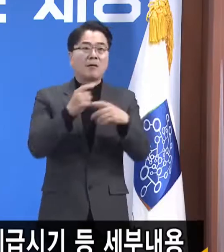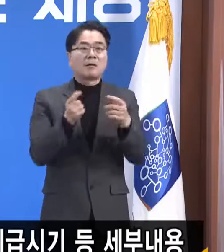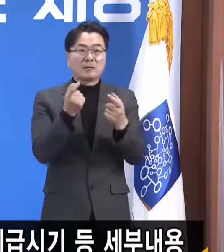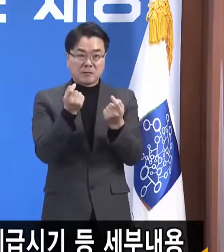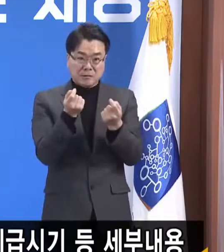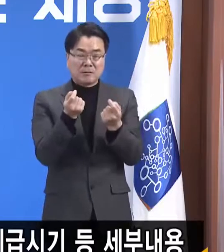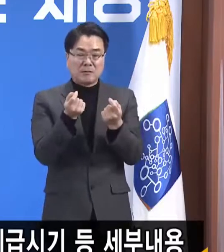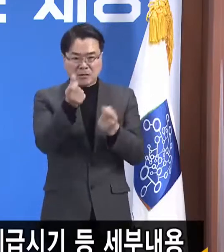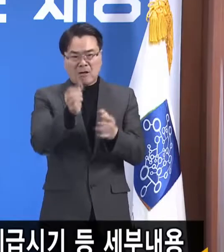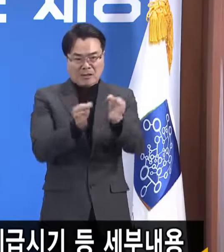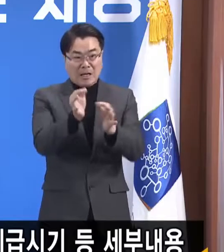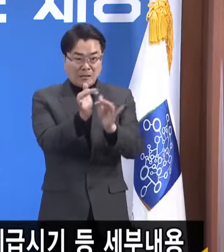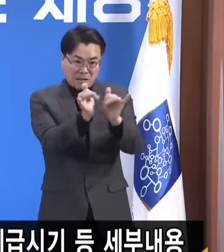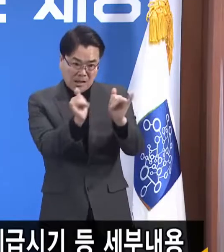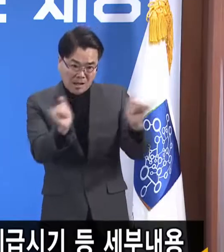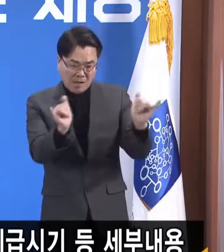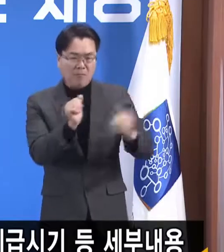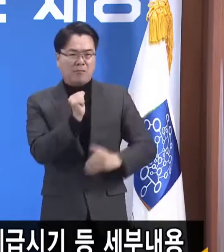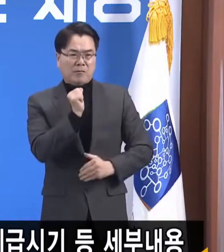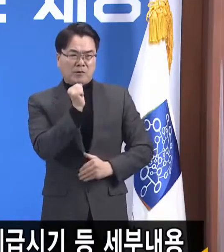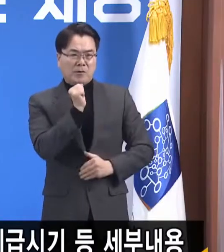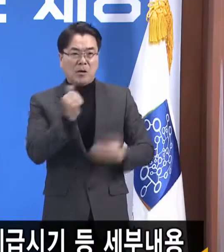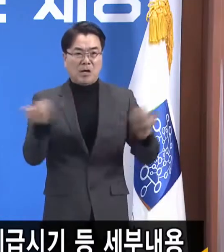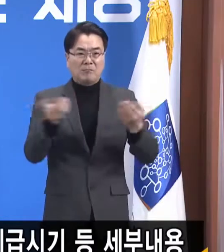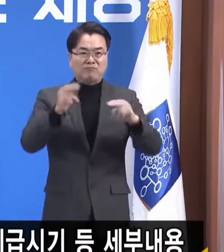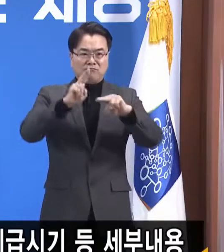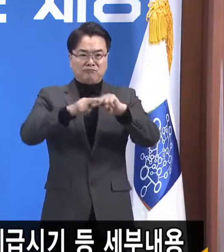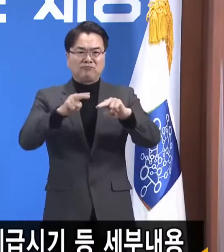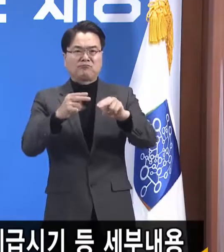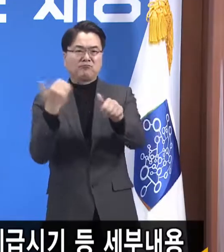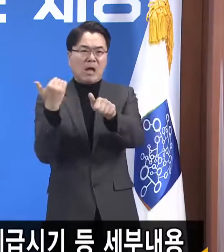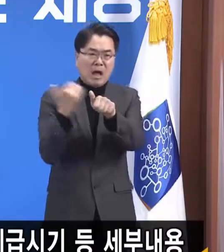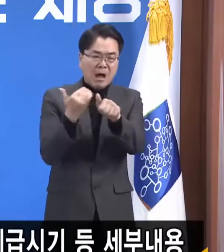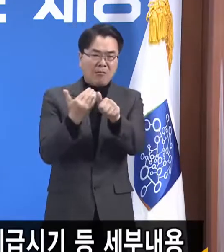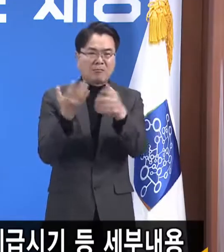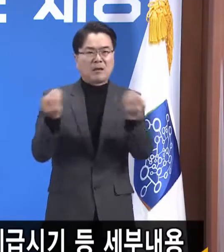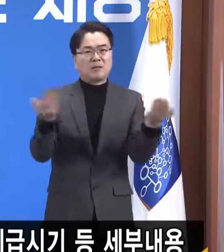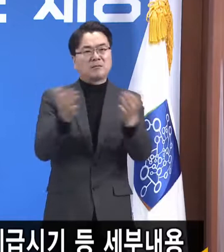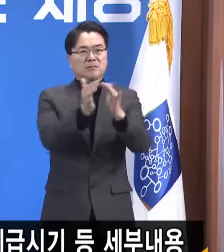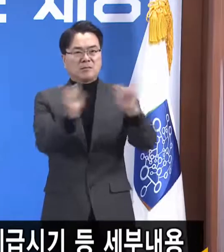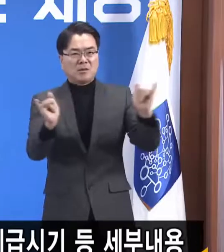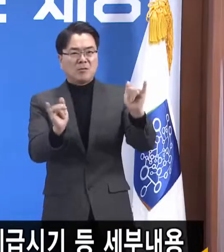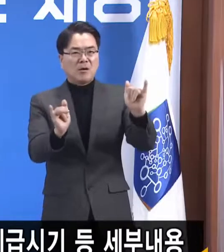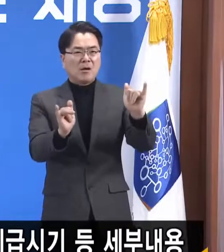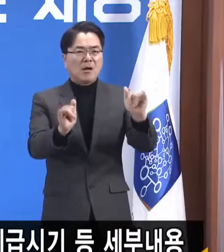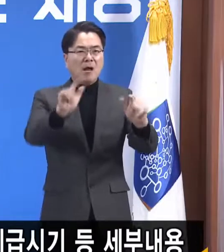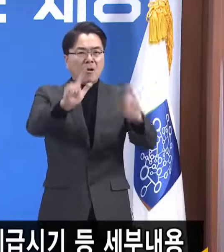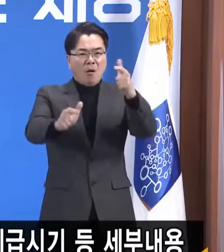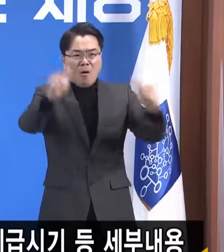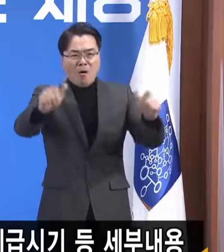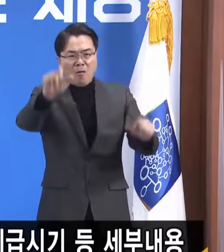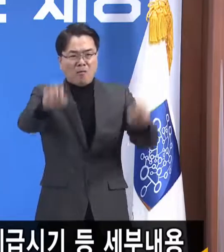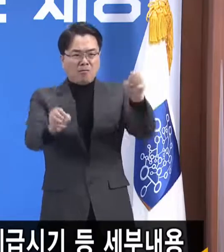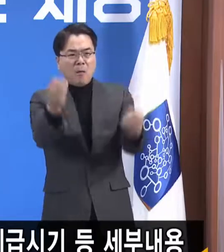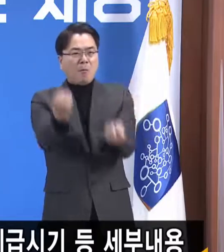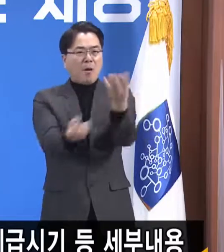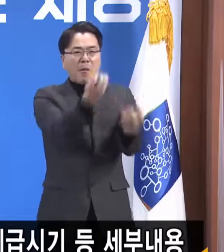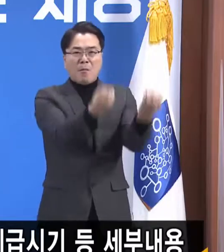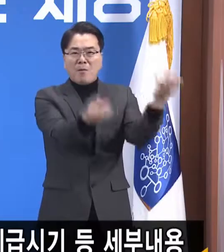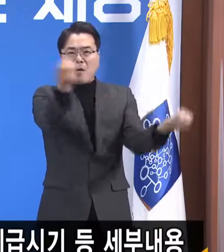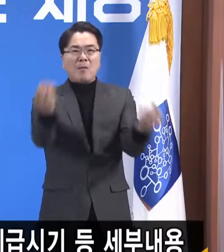영세자영업자 그리고 일터를 잃은 노동자들의 절망이 곳곳에서 터져나오고 있습니다.